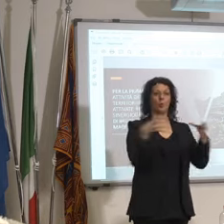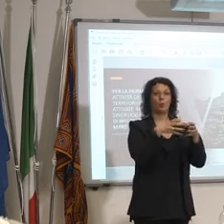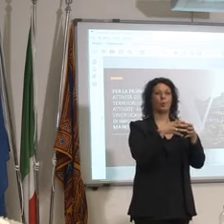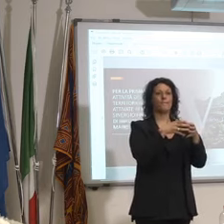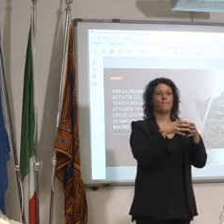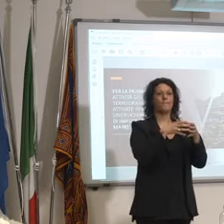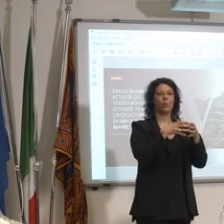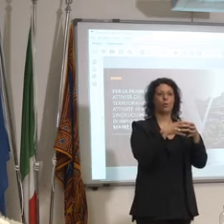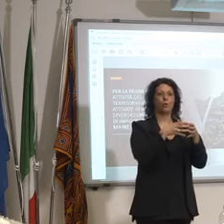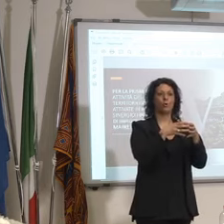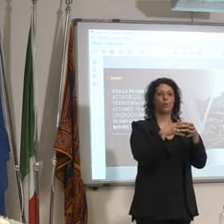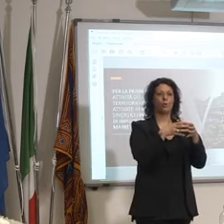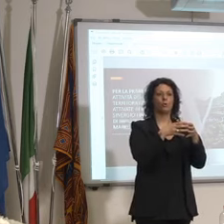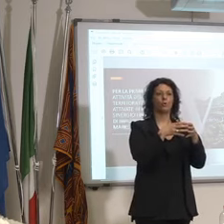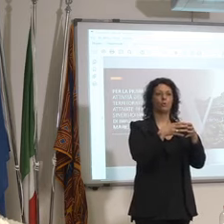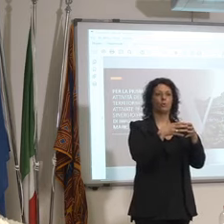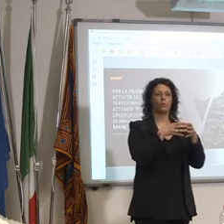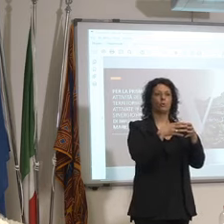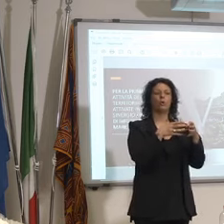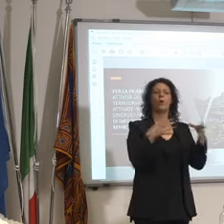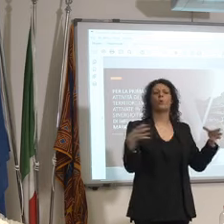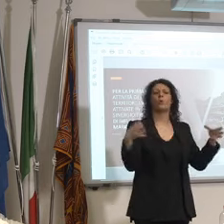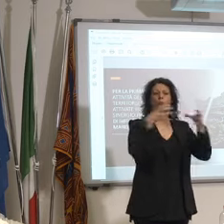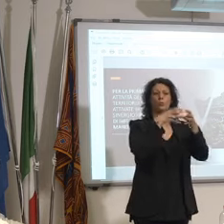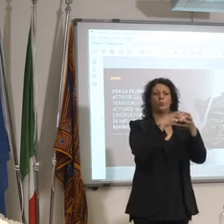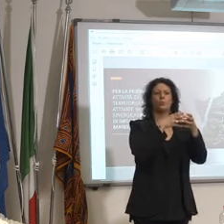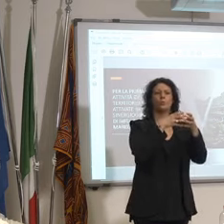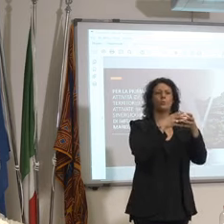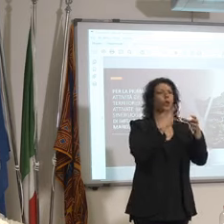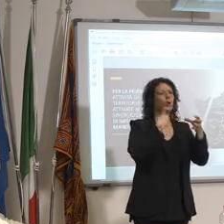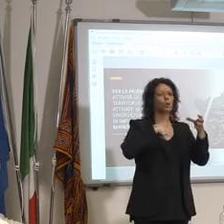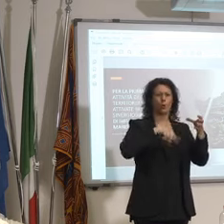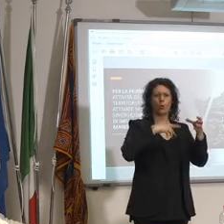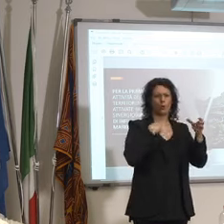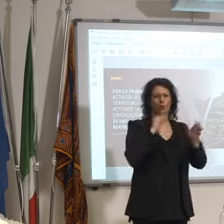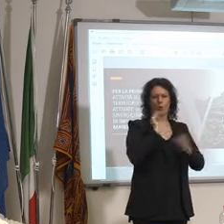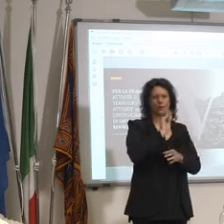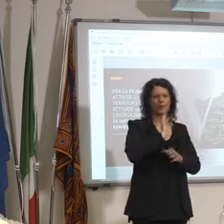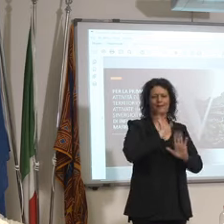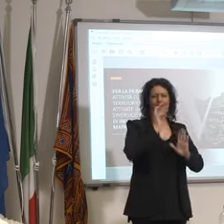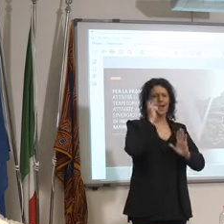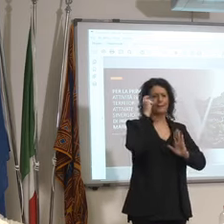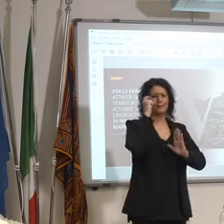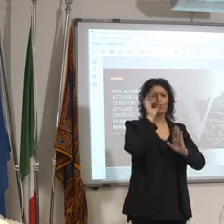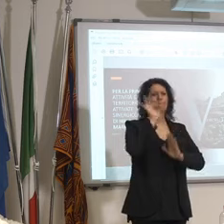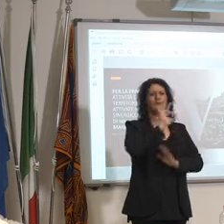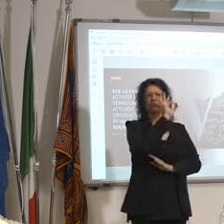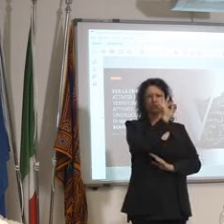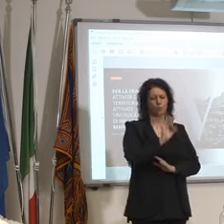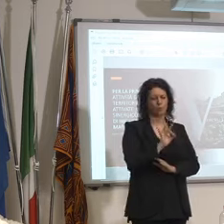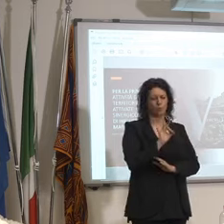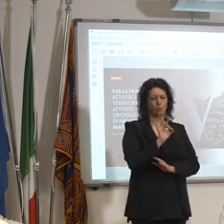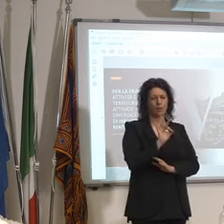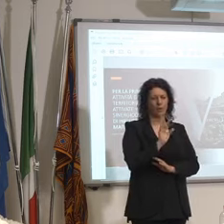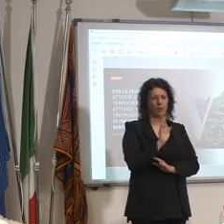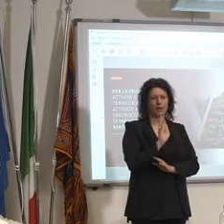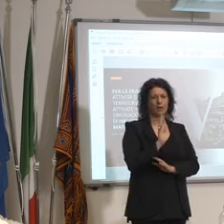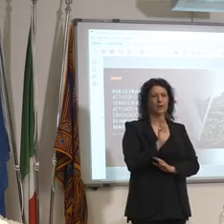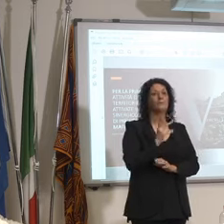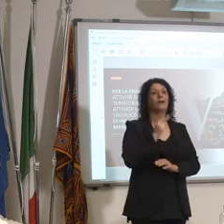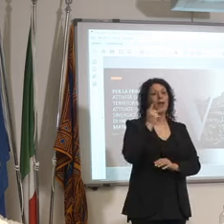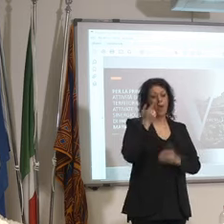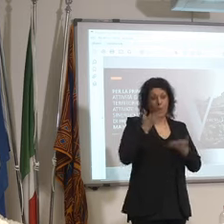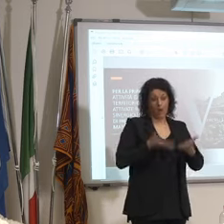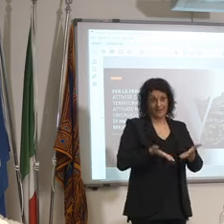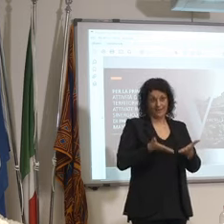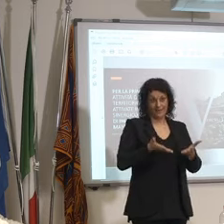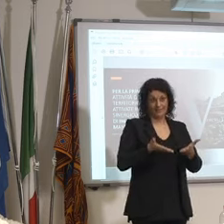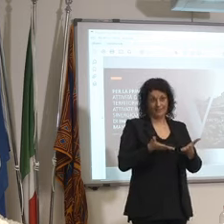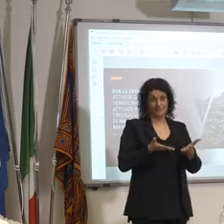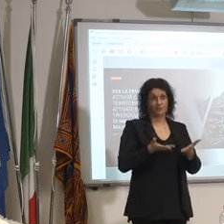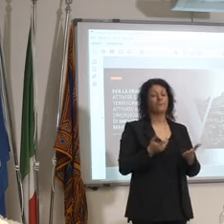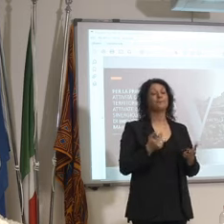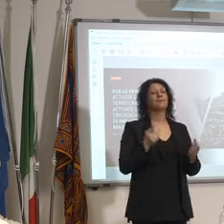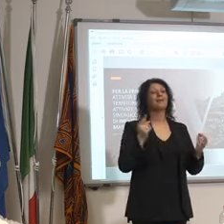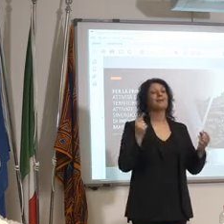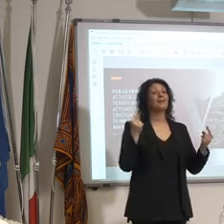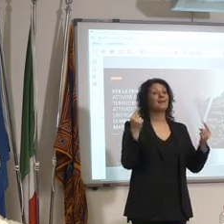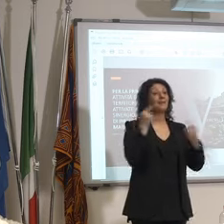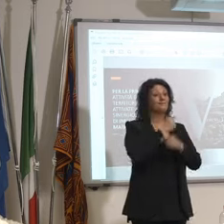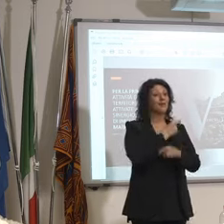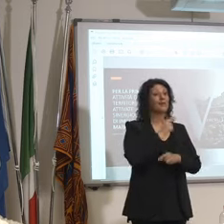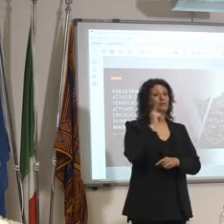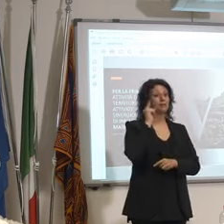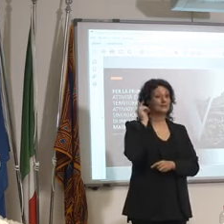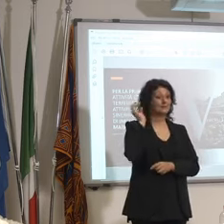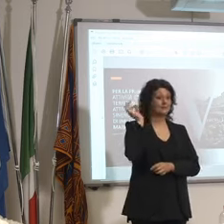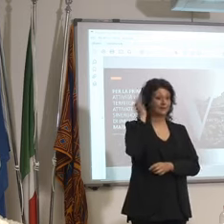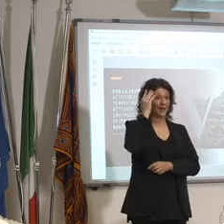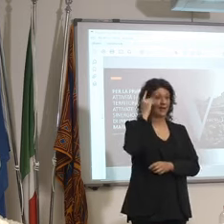vendiamo noi direttamente non chiediamo percentuale ad oggi però siamo già d'accordo che nei prossimi anni se prende piede